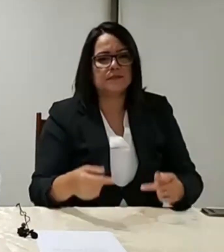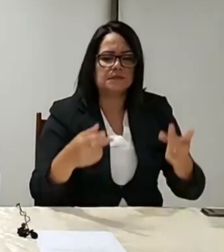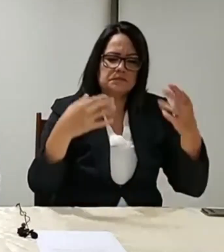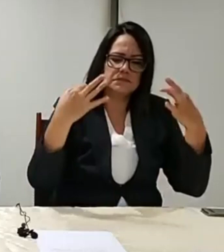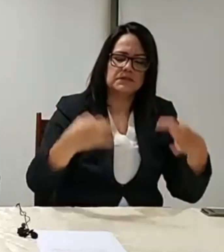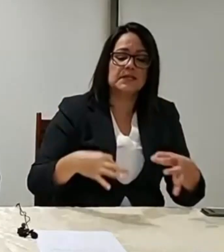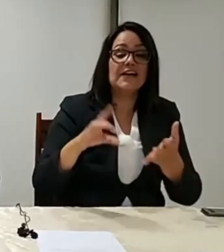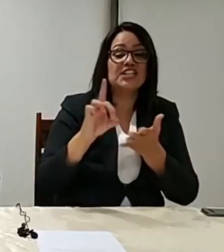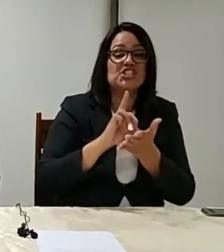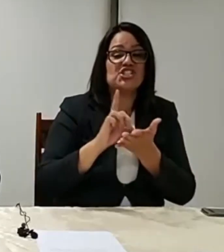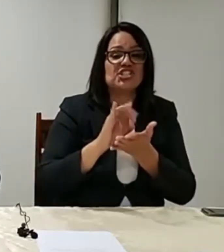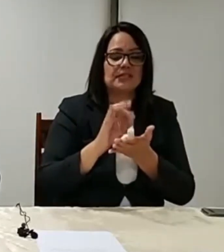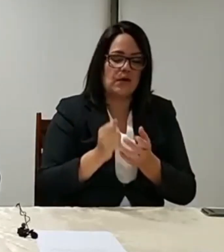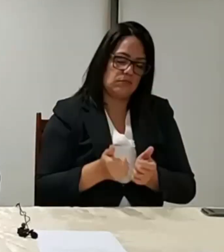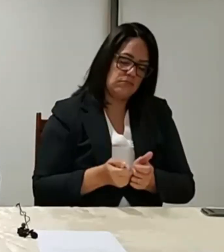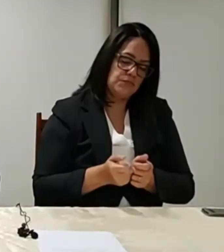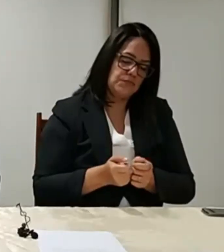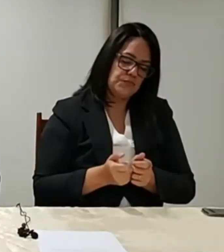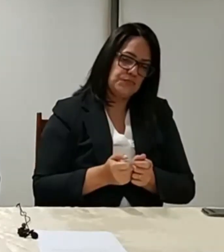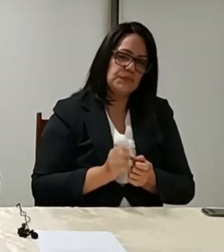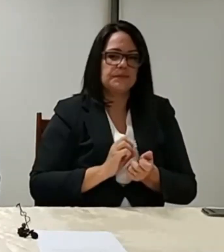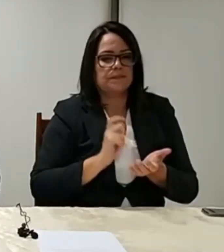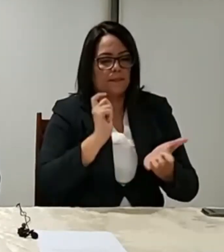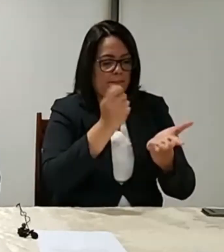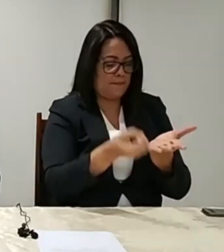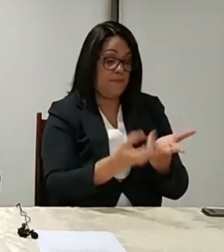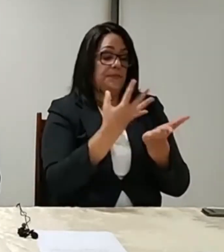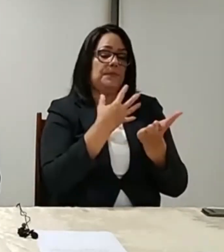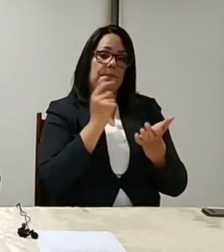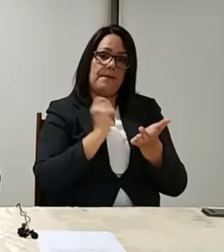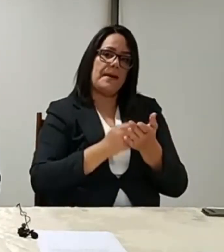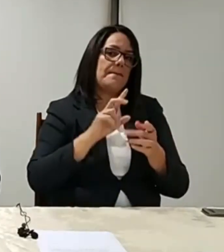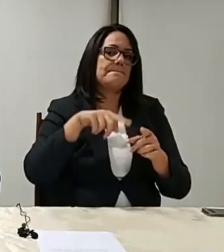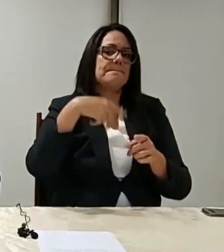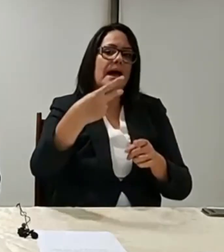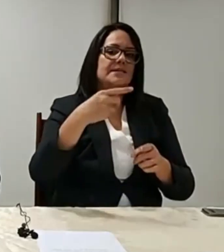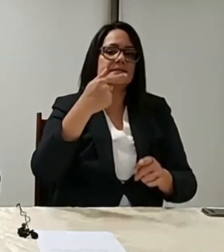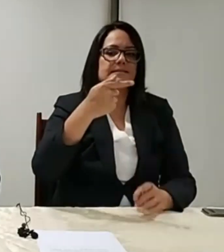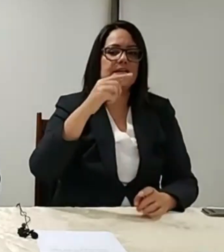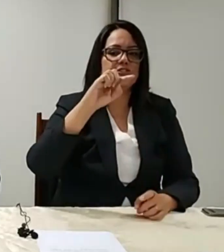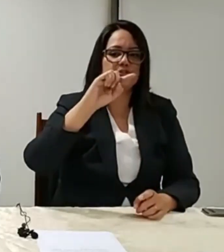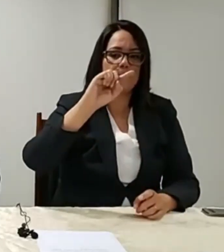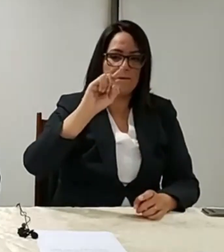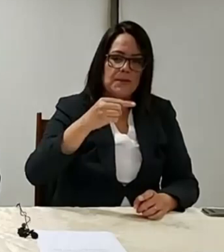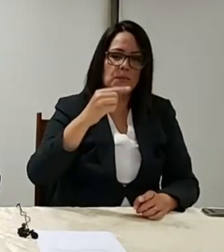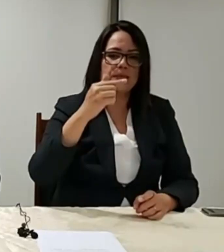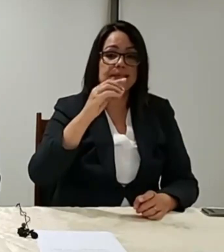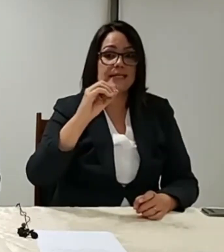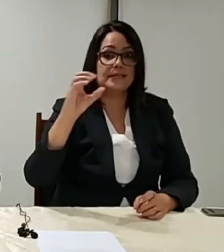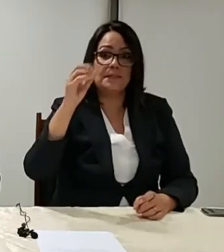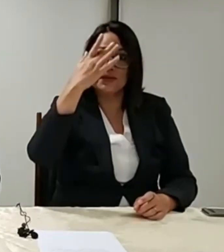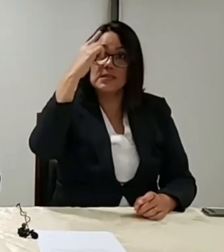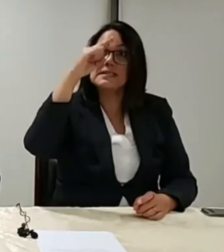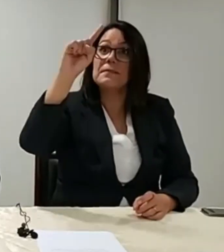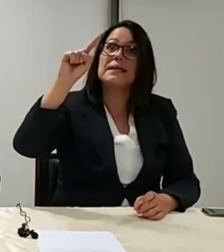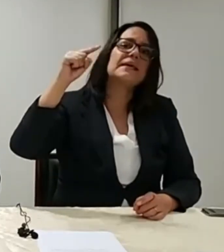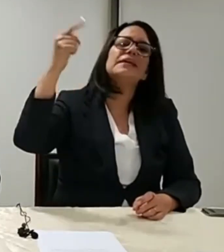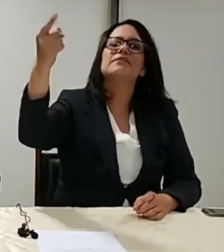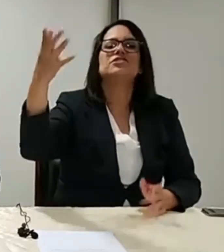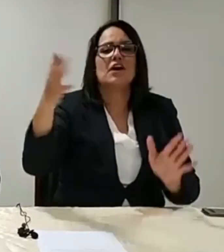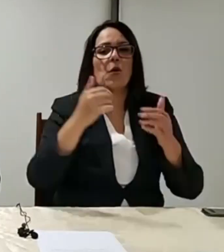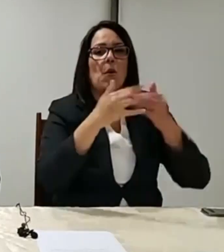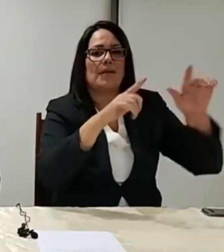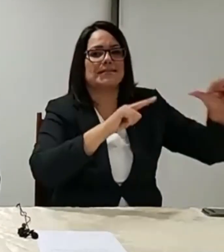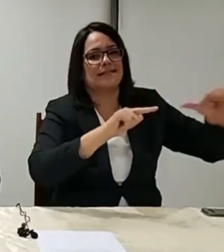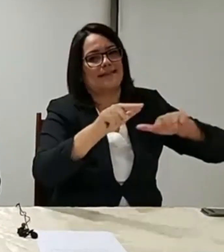digital e com mais 7.700 pessoas, que já na próxima semana, presidente, deverão